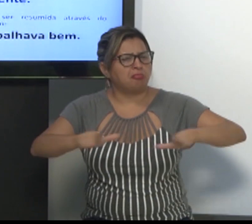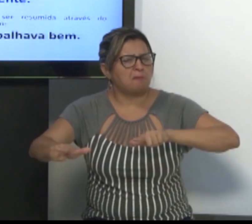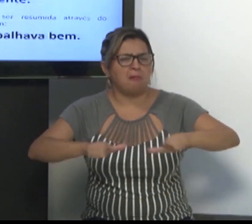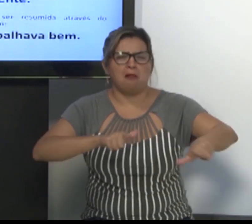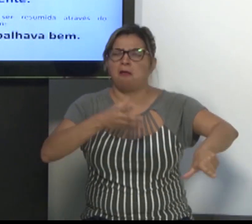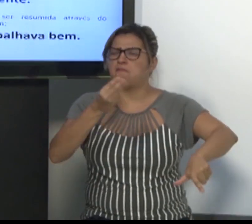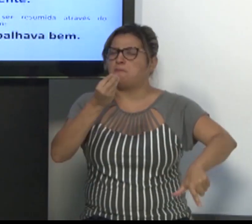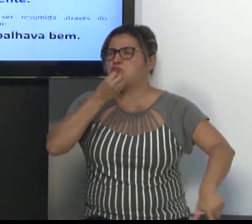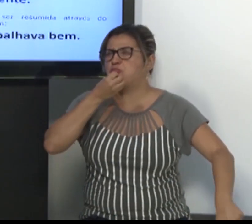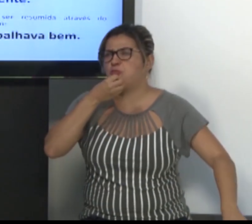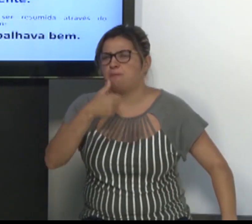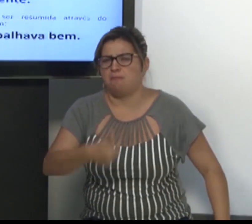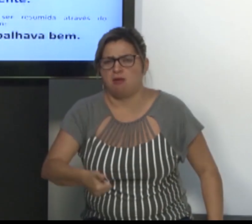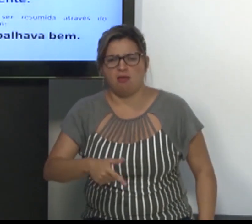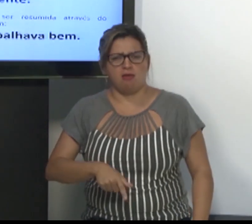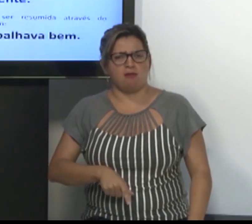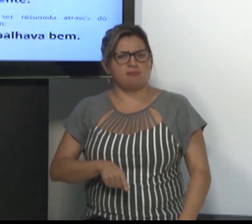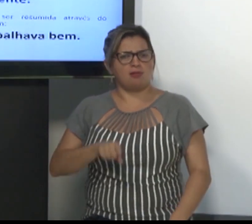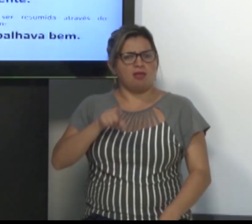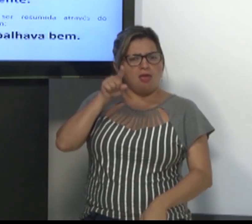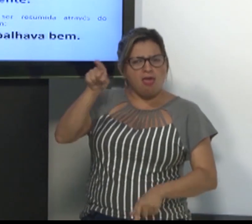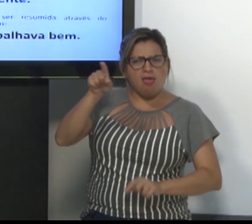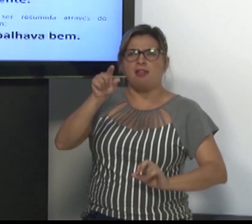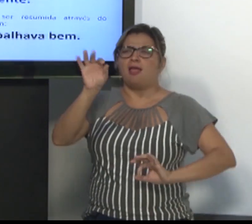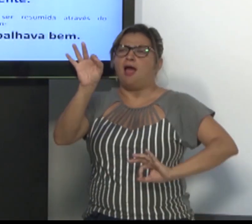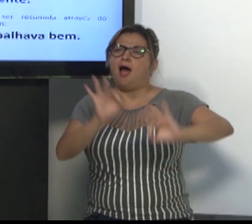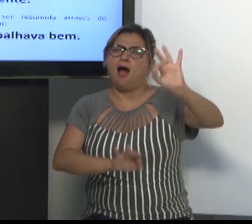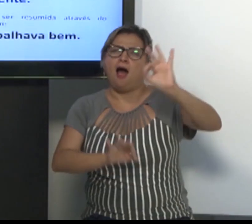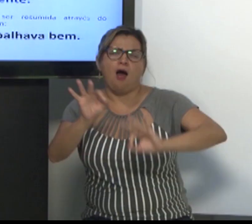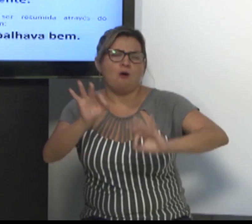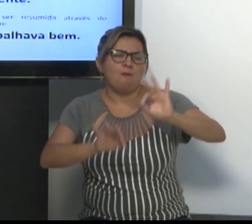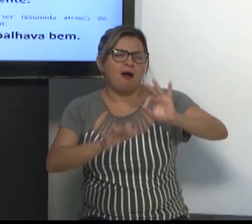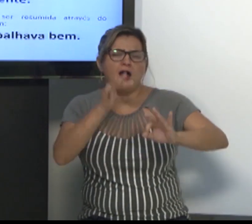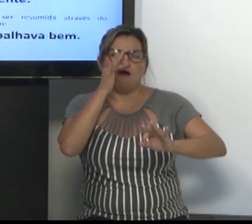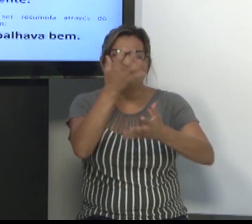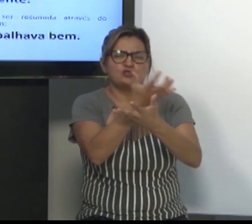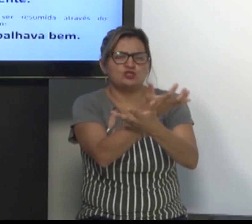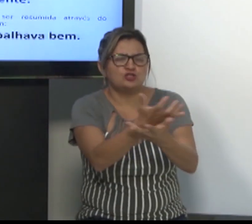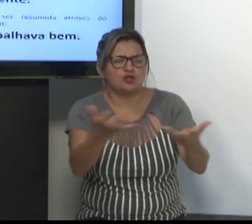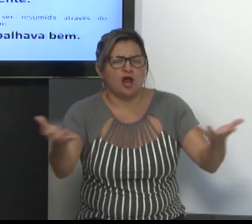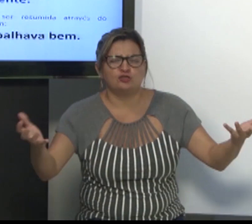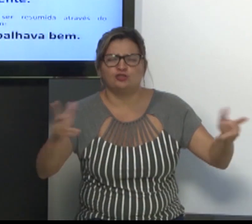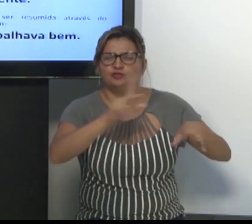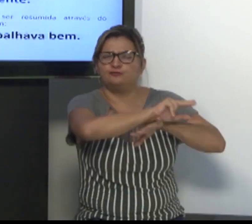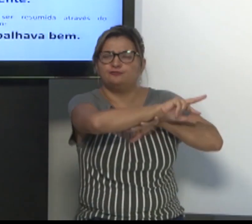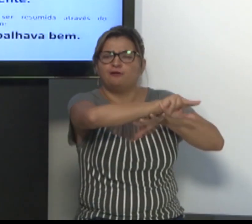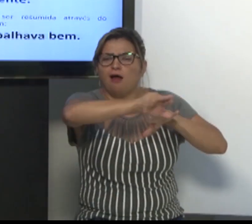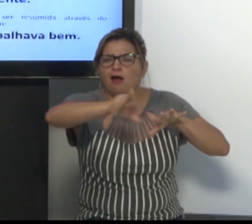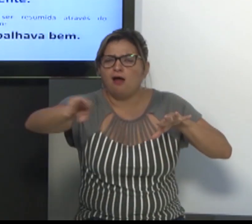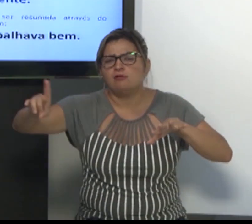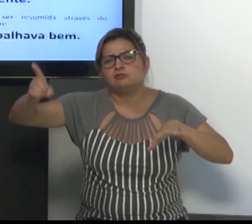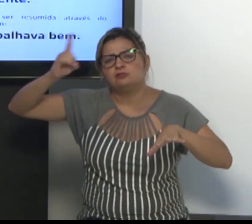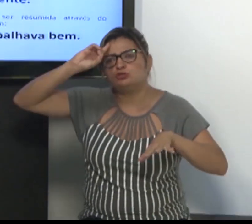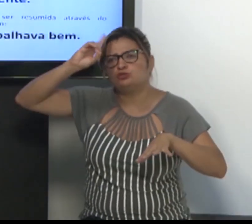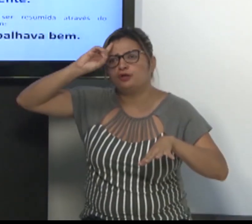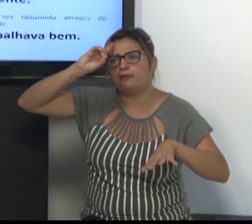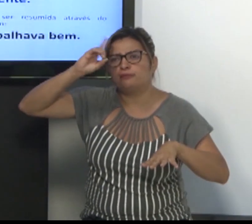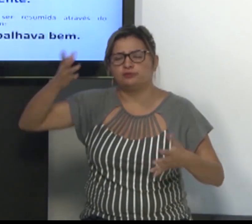ficará, Hoje, a artineiro trabalhava bem. Pegou a mensagem principal e repassou.